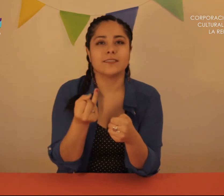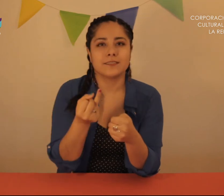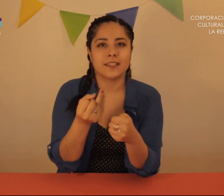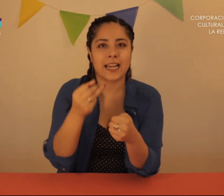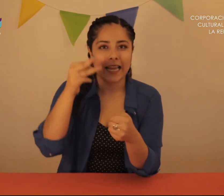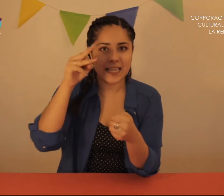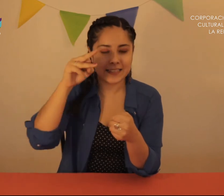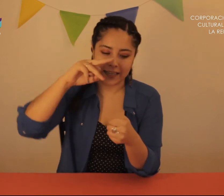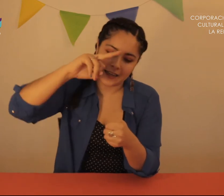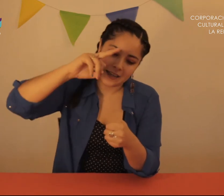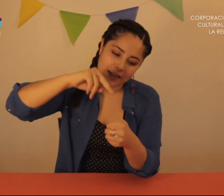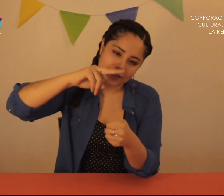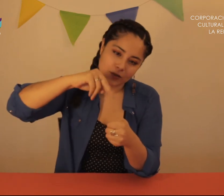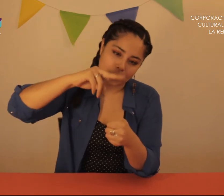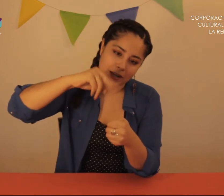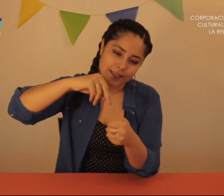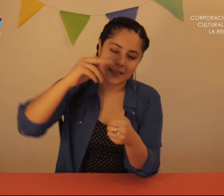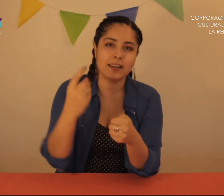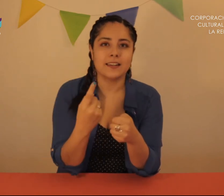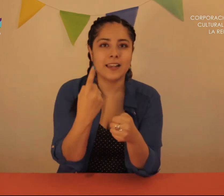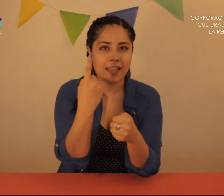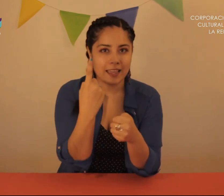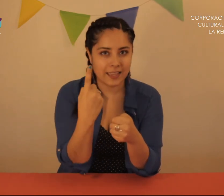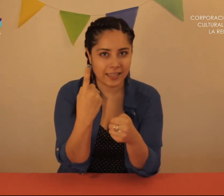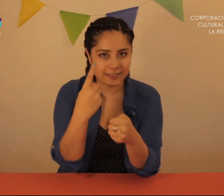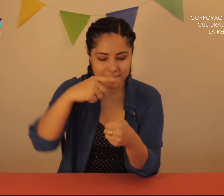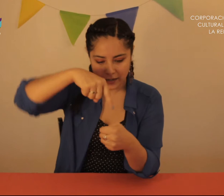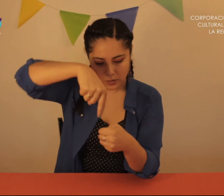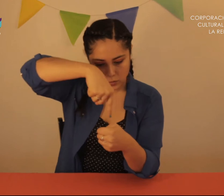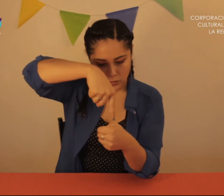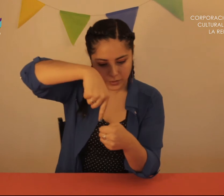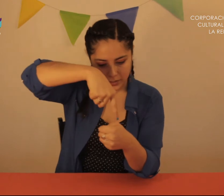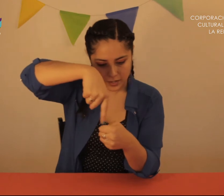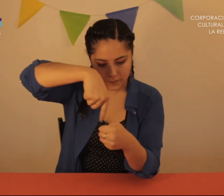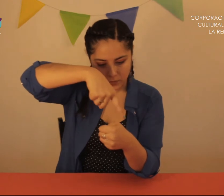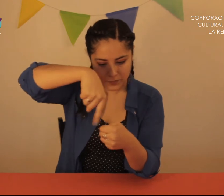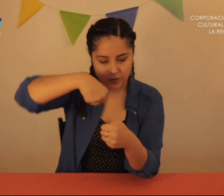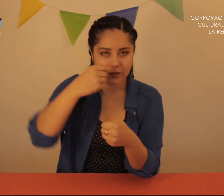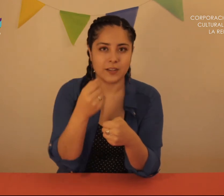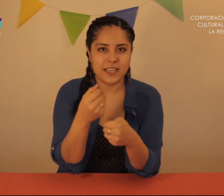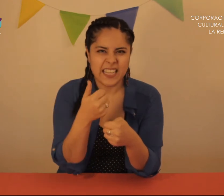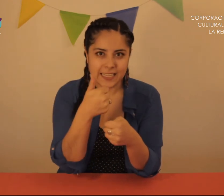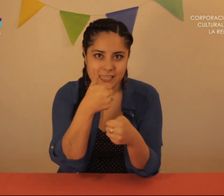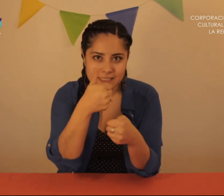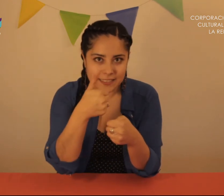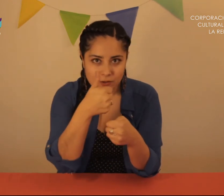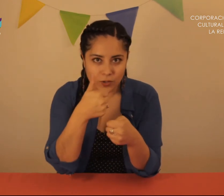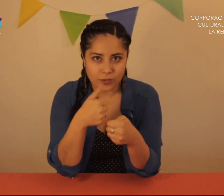Este le echó la sal Este lo revolvió Y este gordo